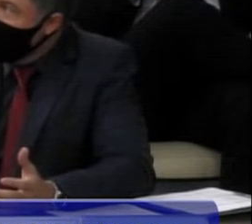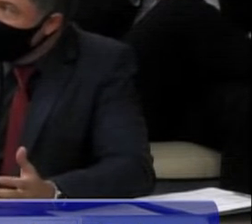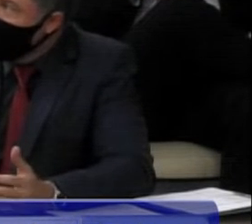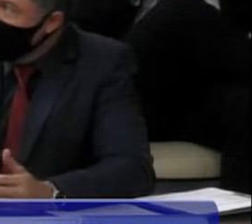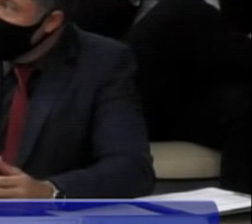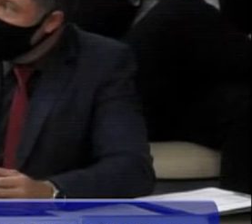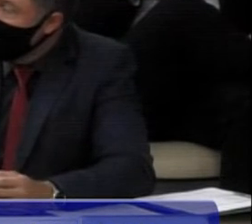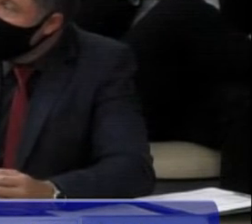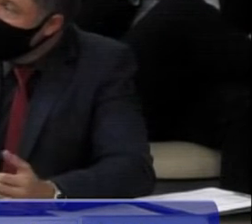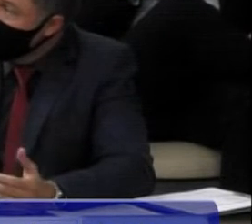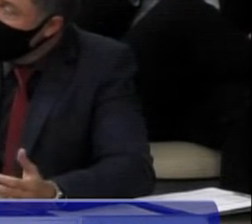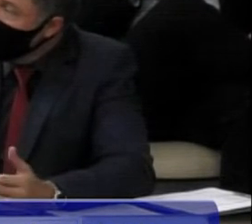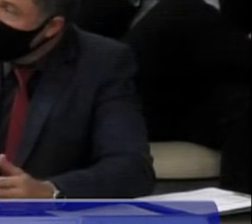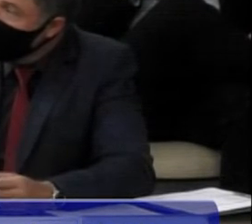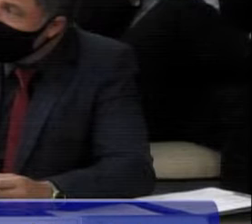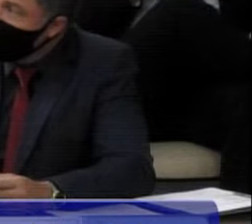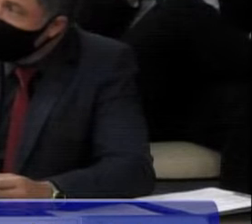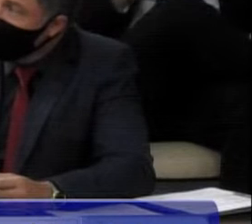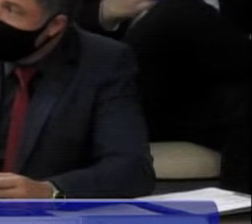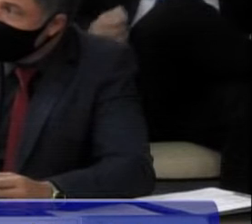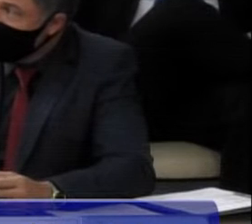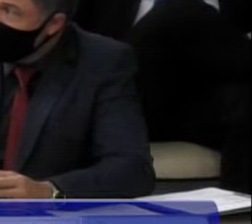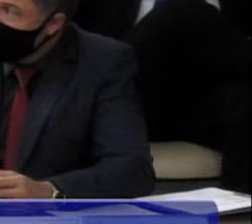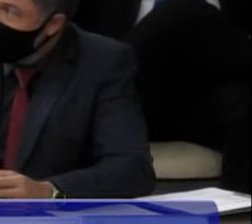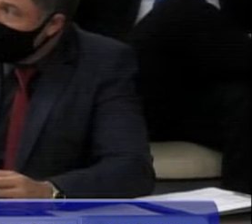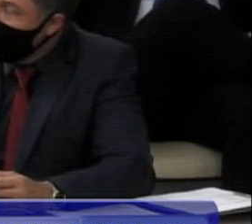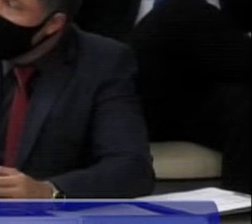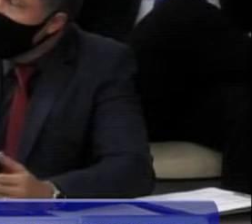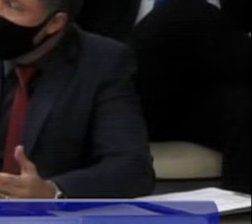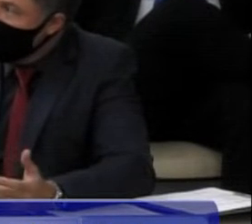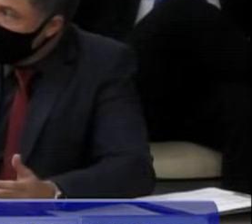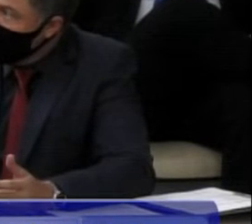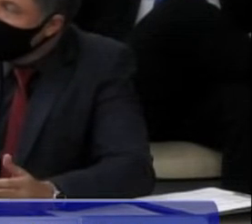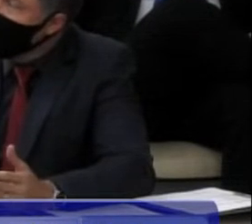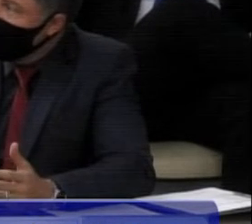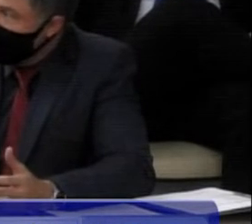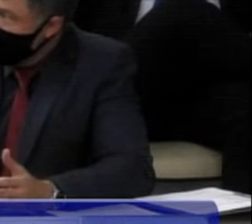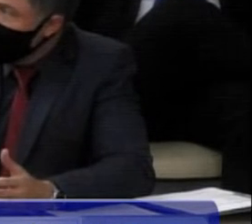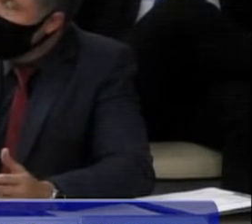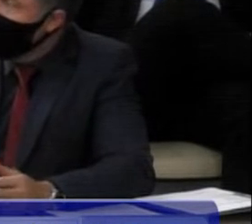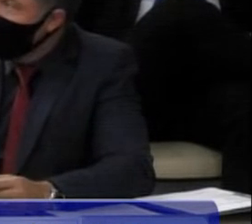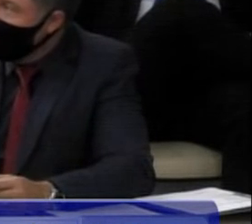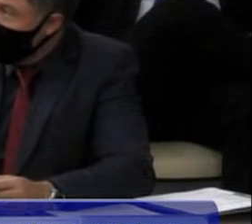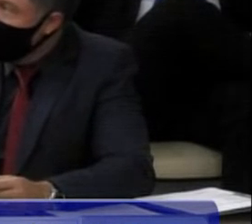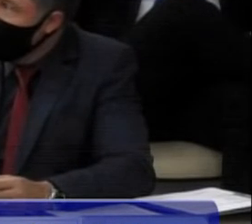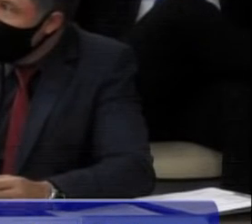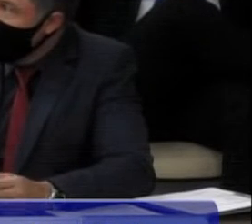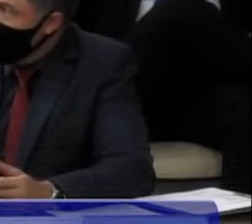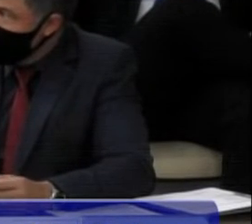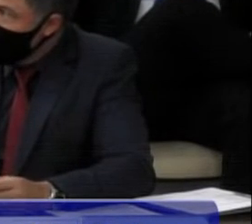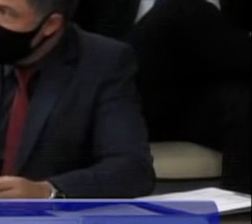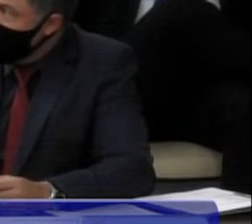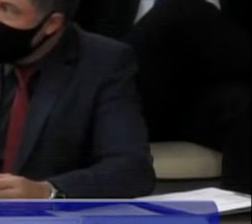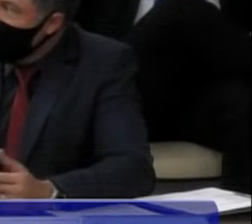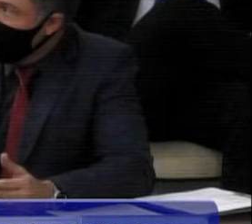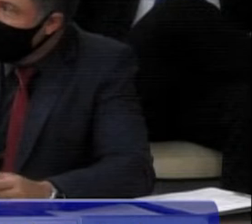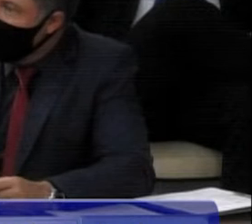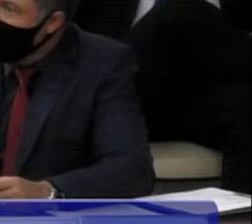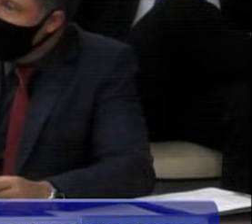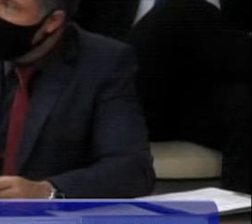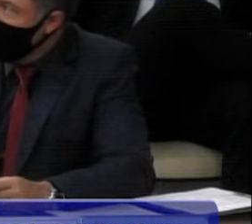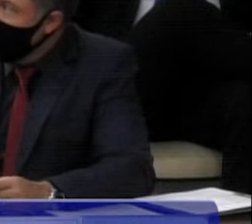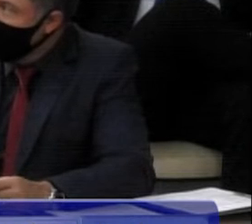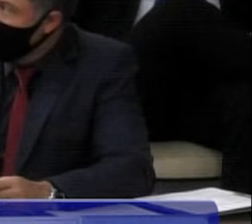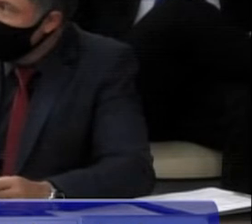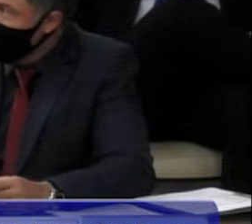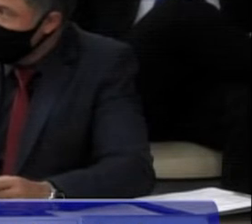principal na região norte, porque muita gente tem dificuldade para se deslocar. Portanto, a gente está aqui à disposição para